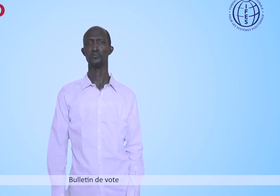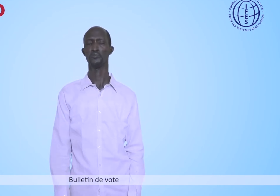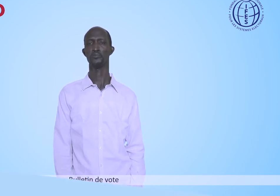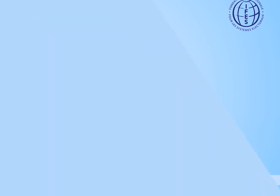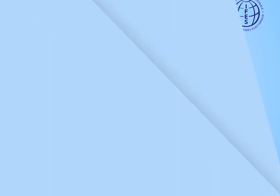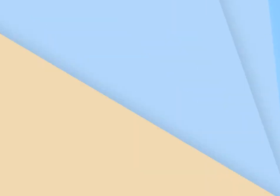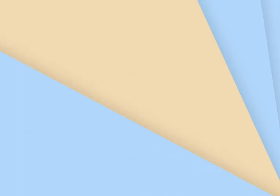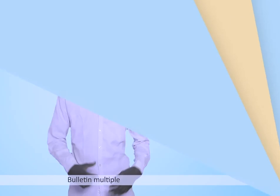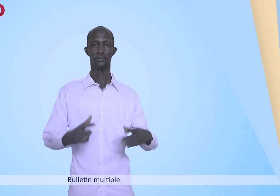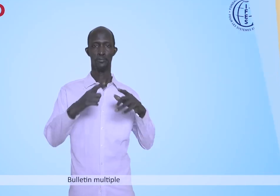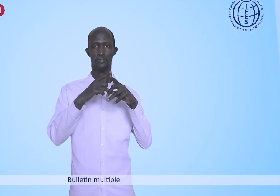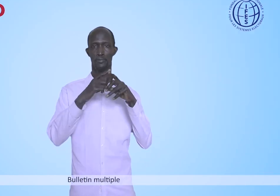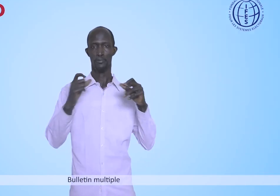Bulletin multiple